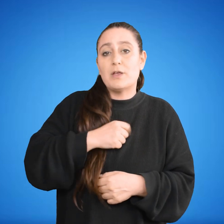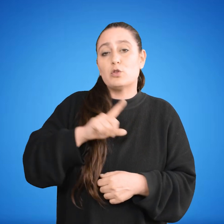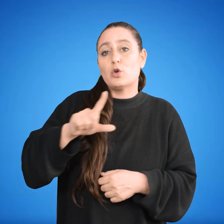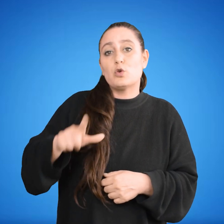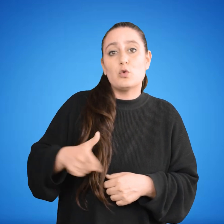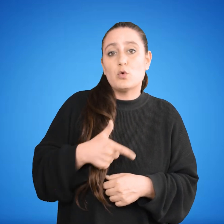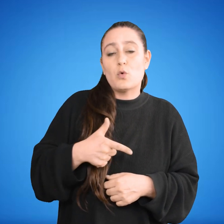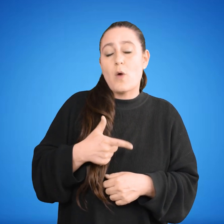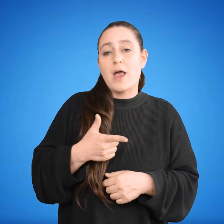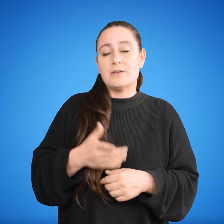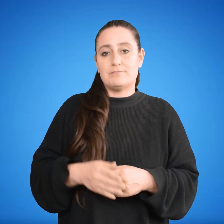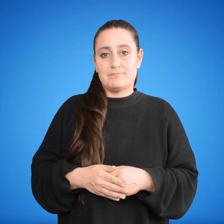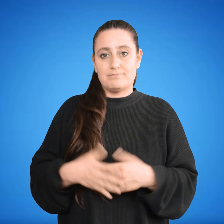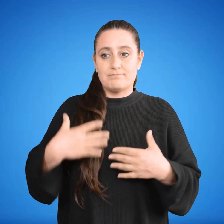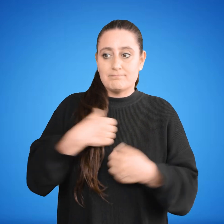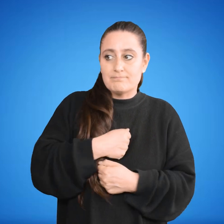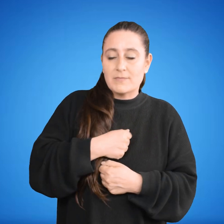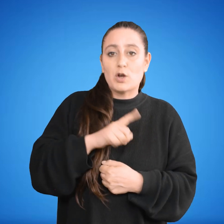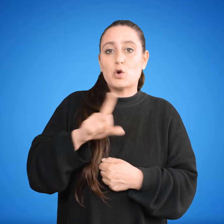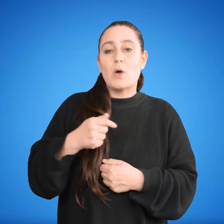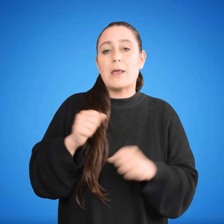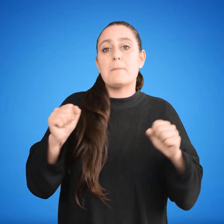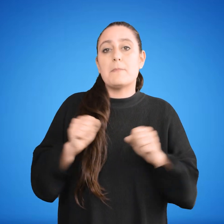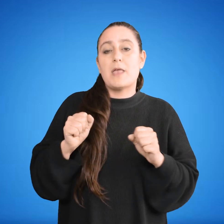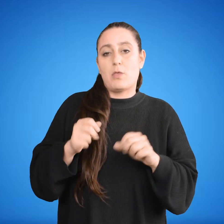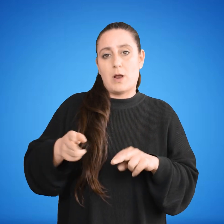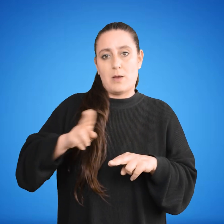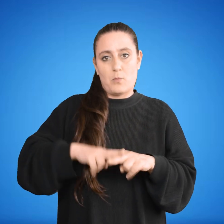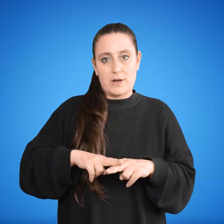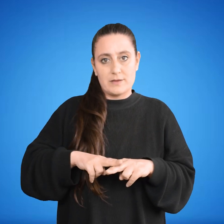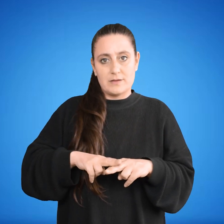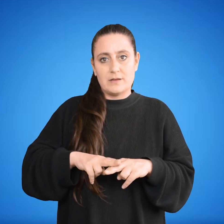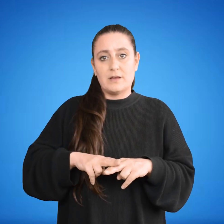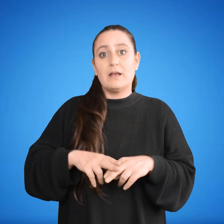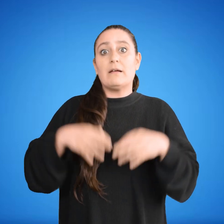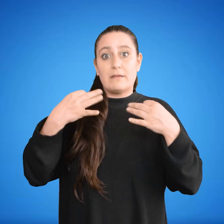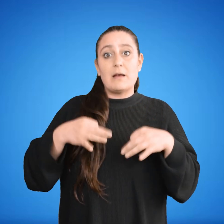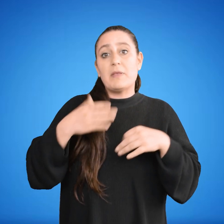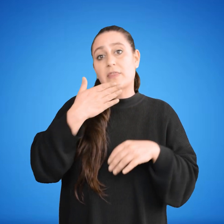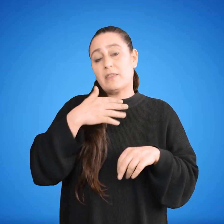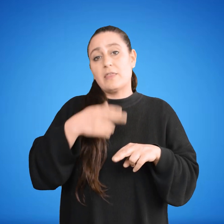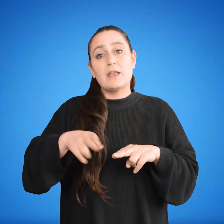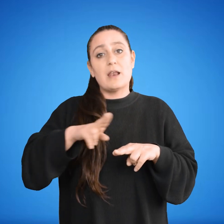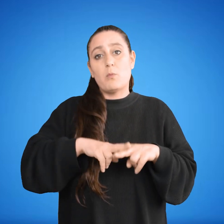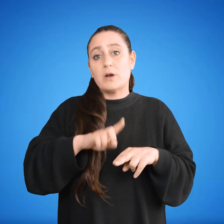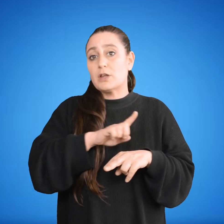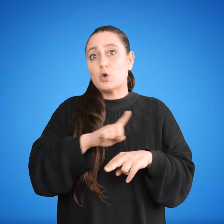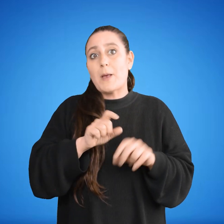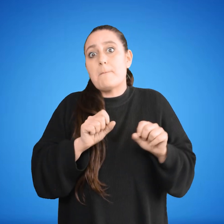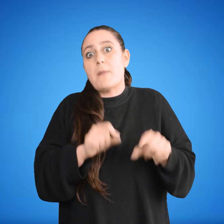desear ser inmortales, el miedo a la muerte. Quien realmente comprende que la muerte no representa un